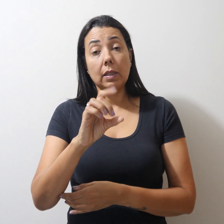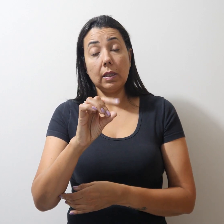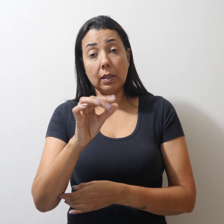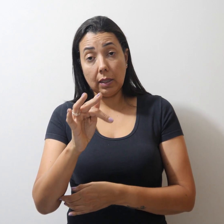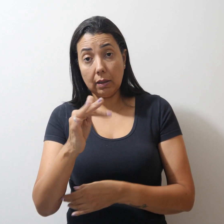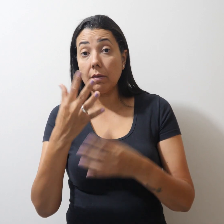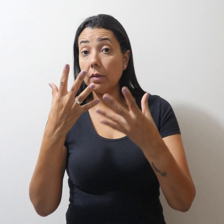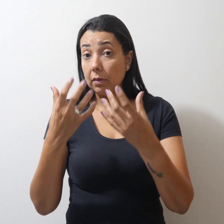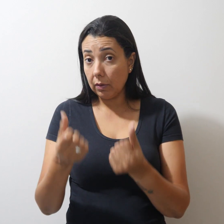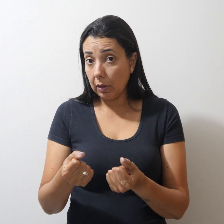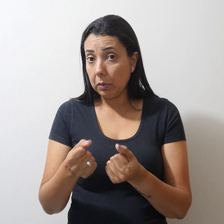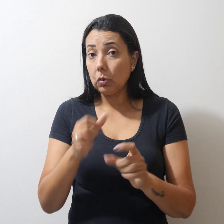vamos pressionar.